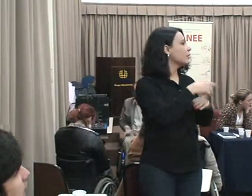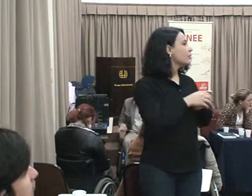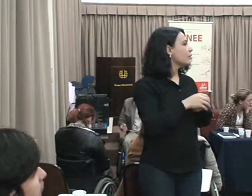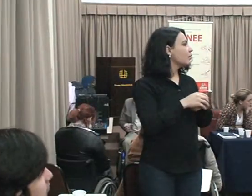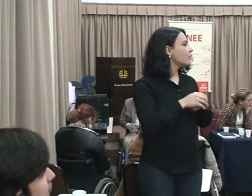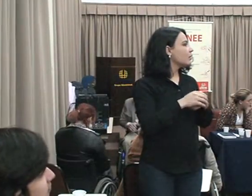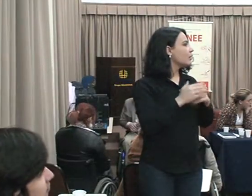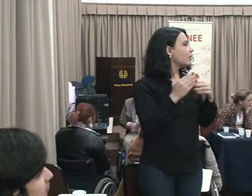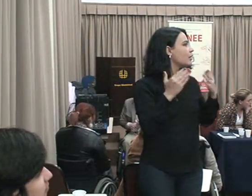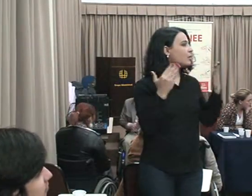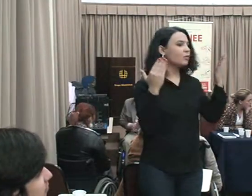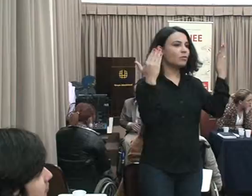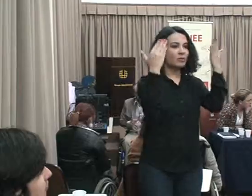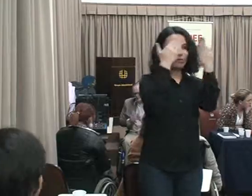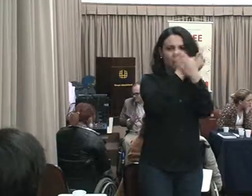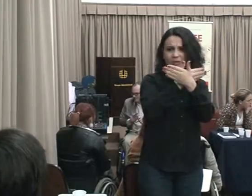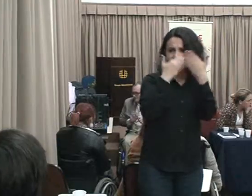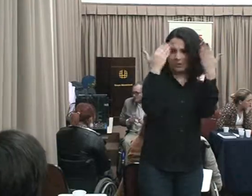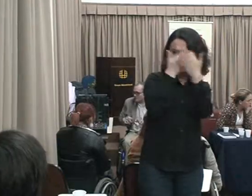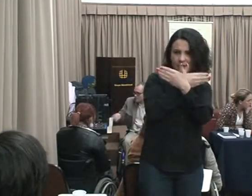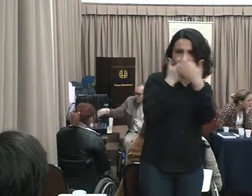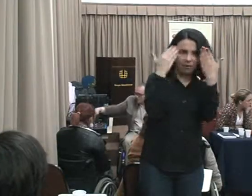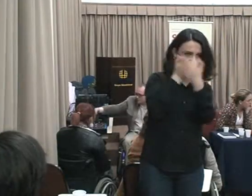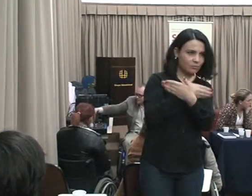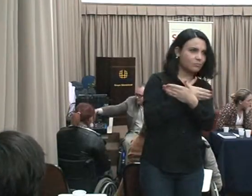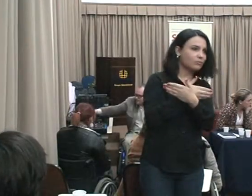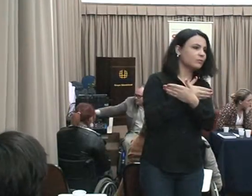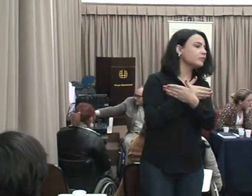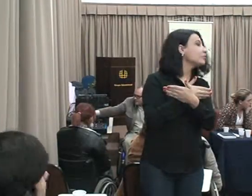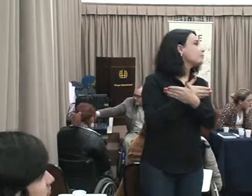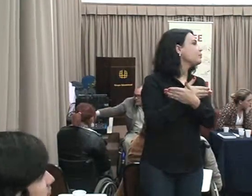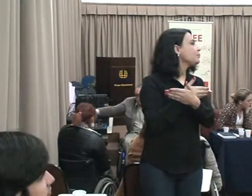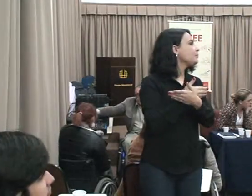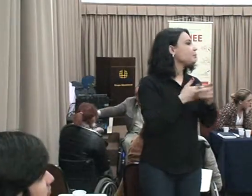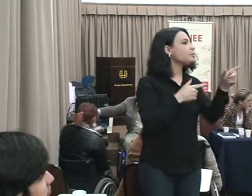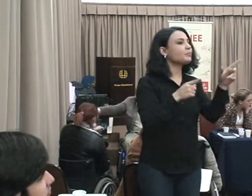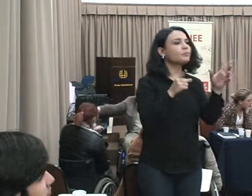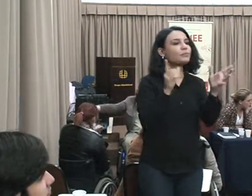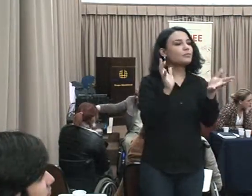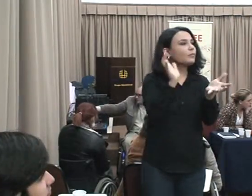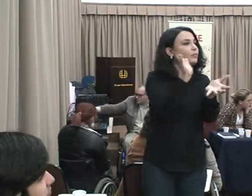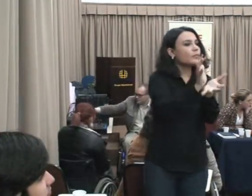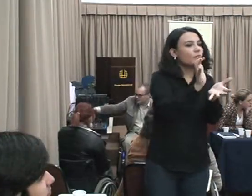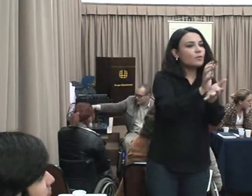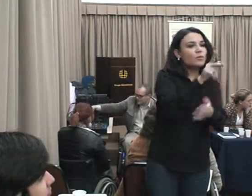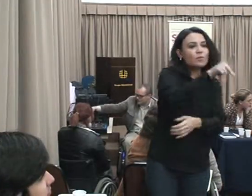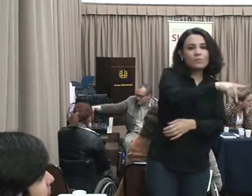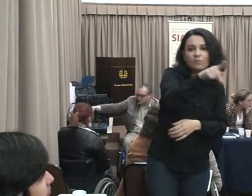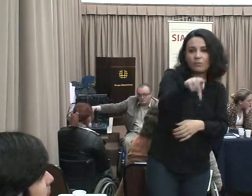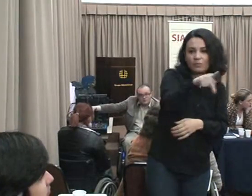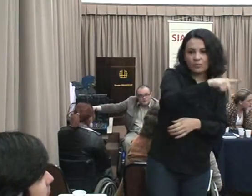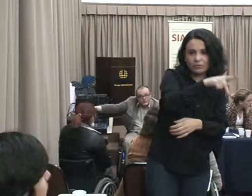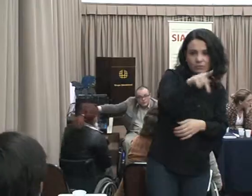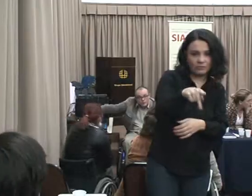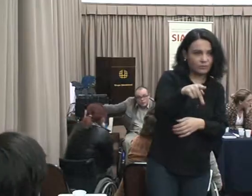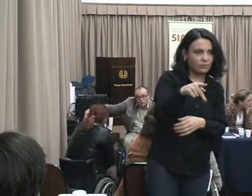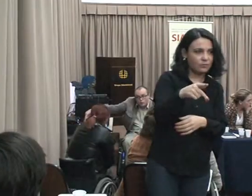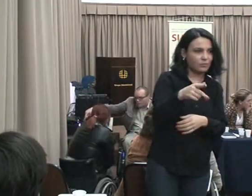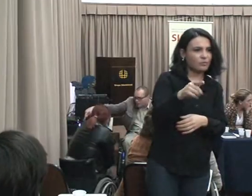precisando do IPC E eu sei que o IPC é lá Não é questão das professoras Que tenham alguma especialização